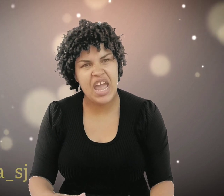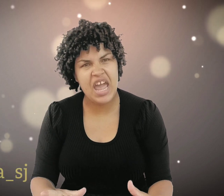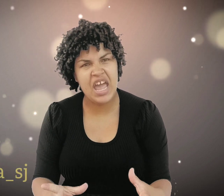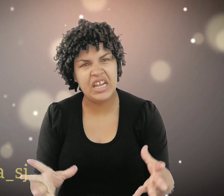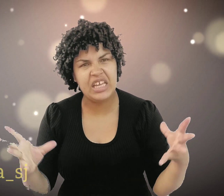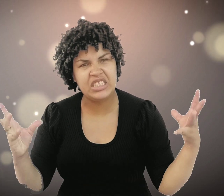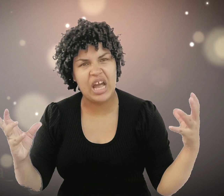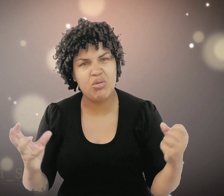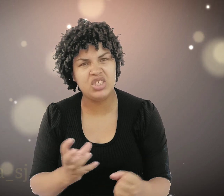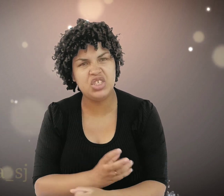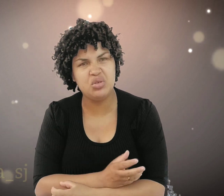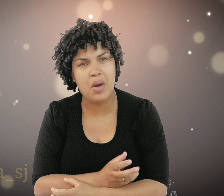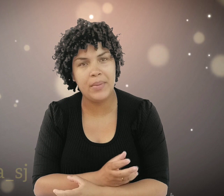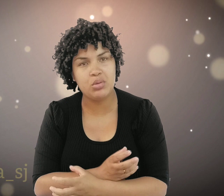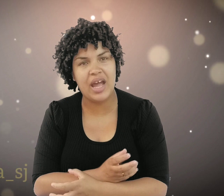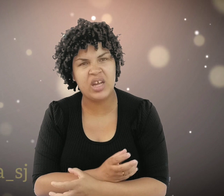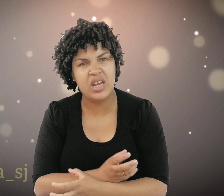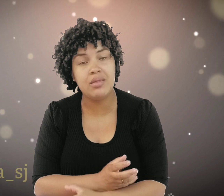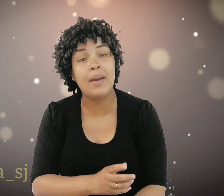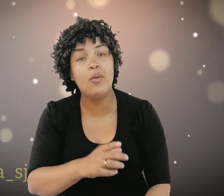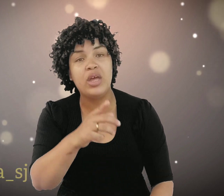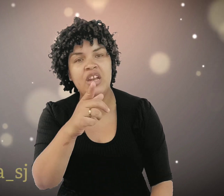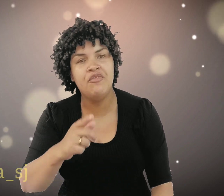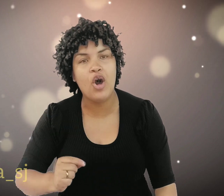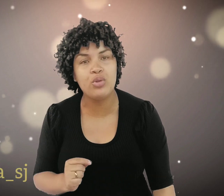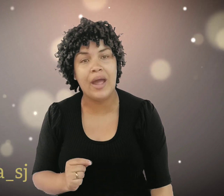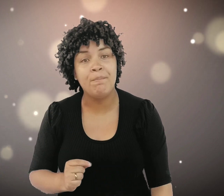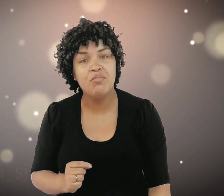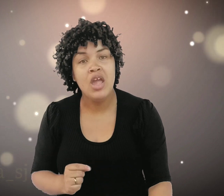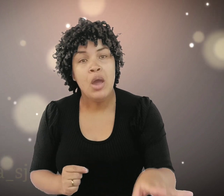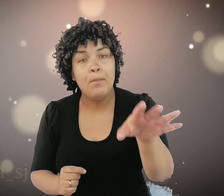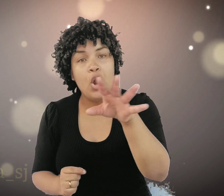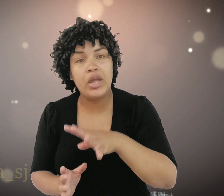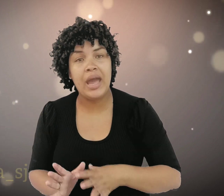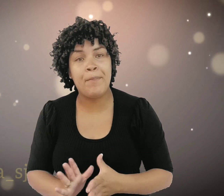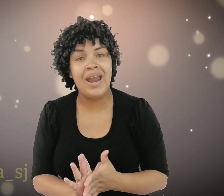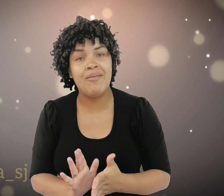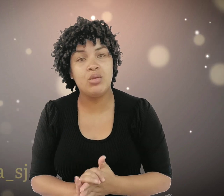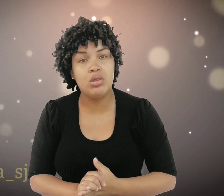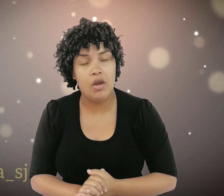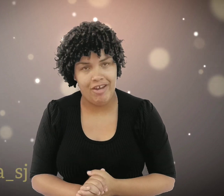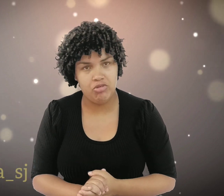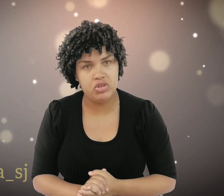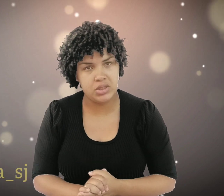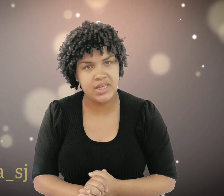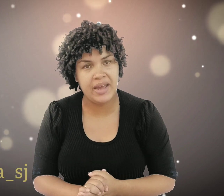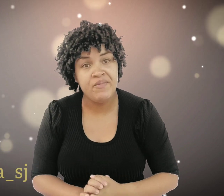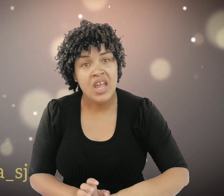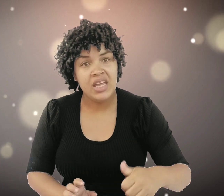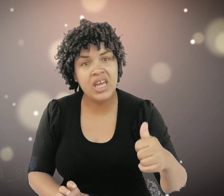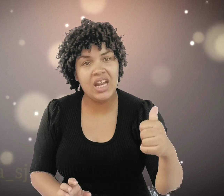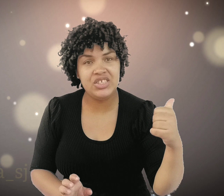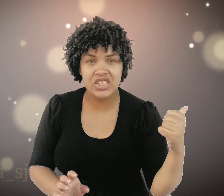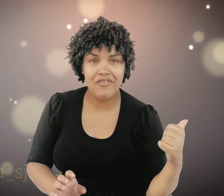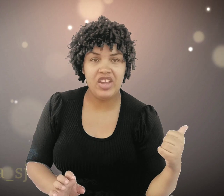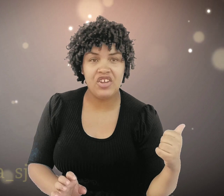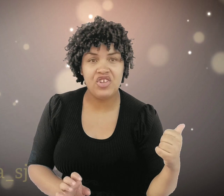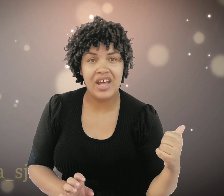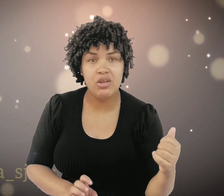ele que está com a gente no momento da crise. Sabe por ele volta? Porque a palavra do Senhor vai nos dizer. Que ele tinha viajado.